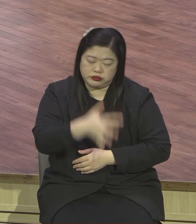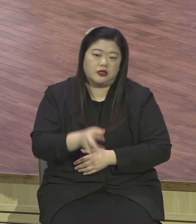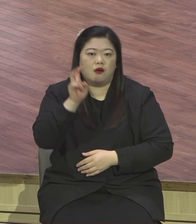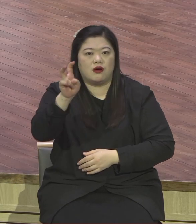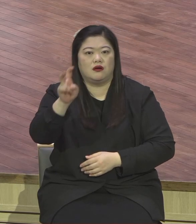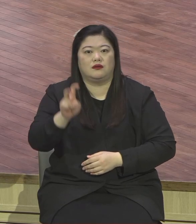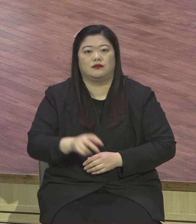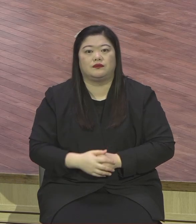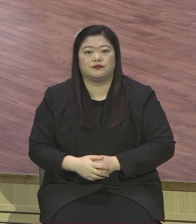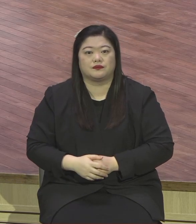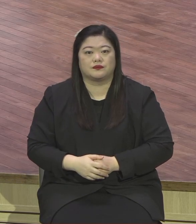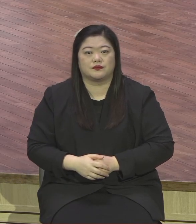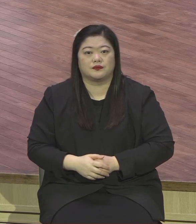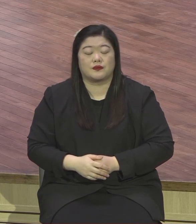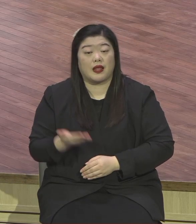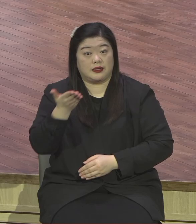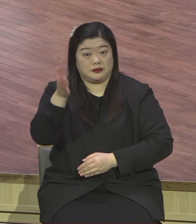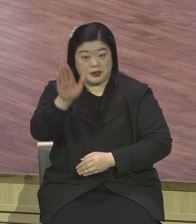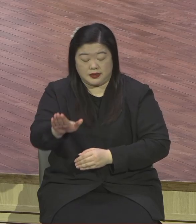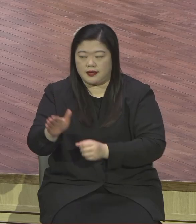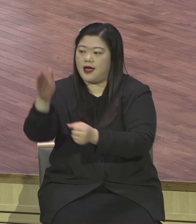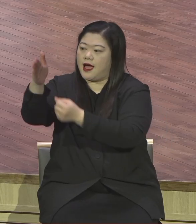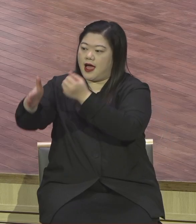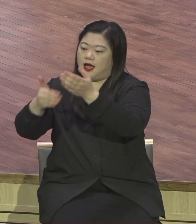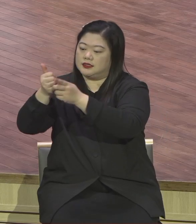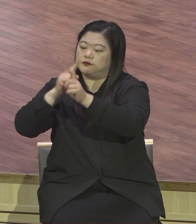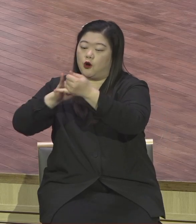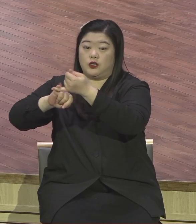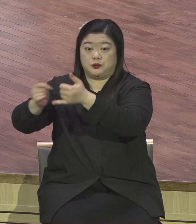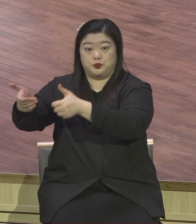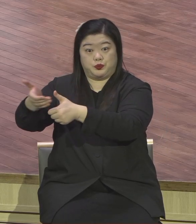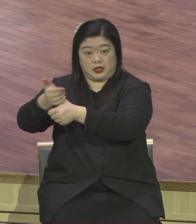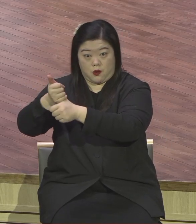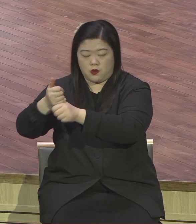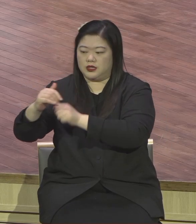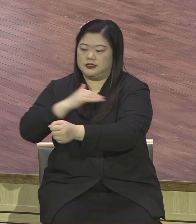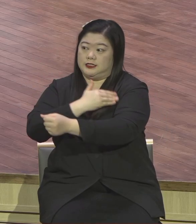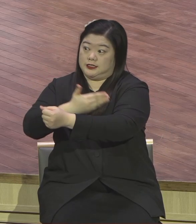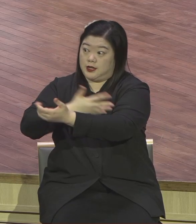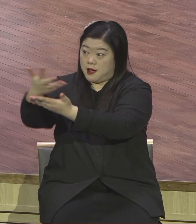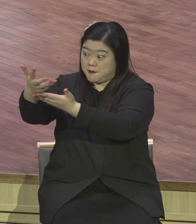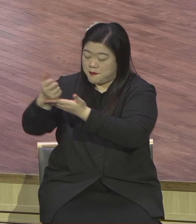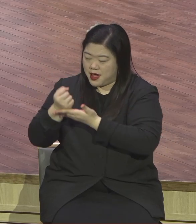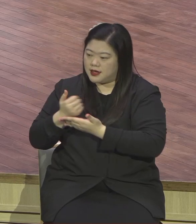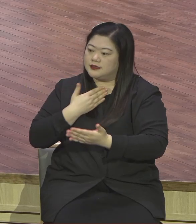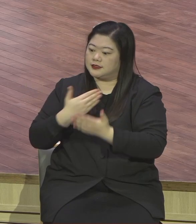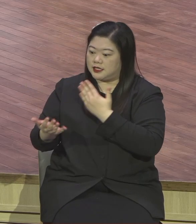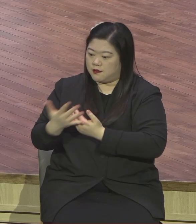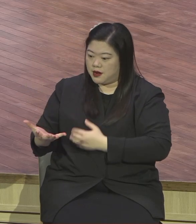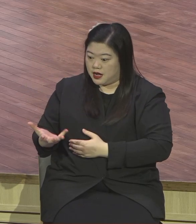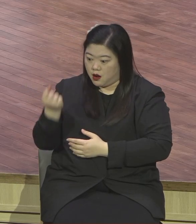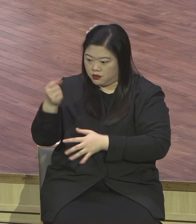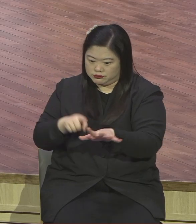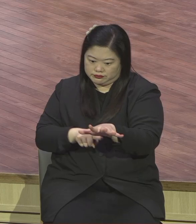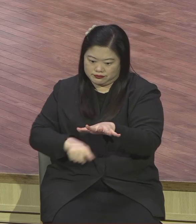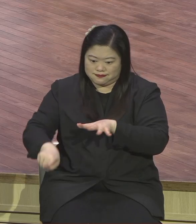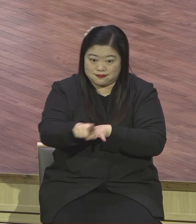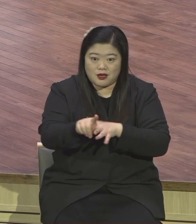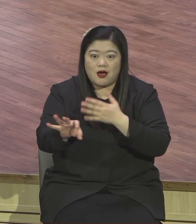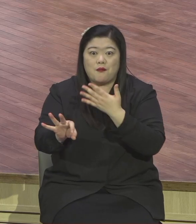하나님이 주시는 은약적 축복을 체험하면서 현장 변화의 주도자로 당당해서는 정거의 길을 신의 명으로